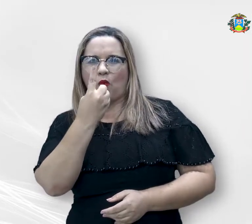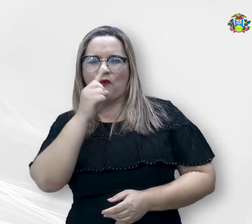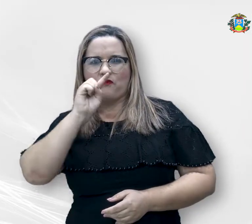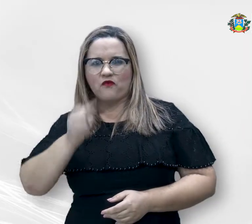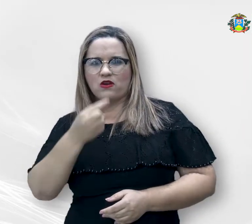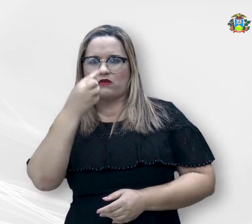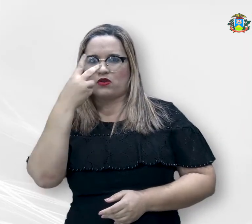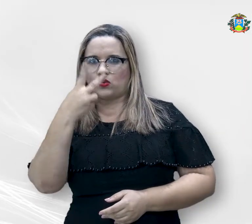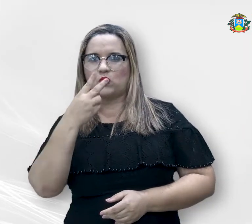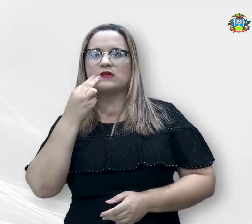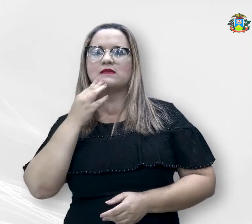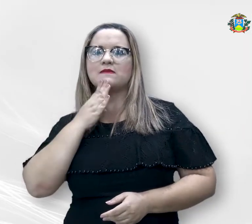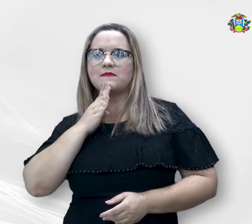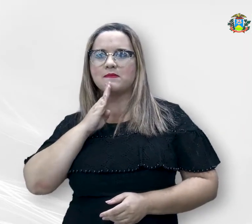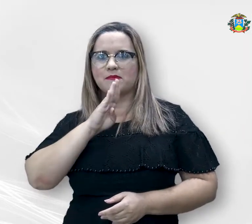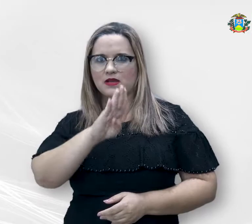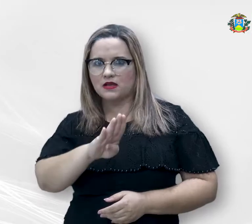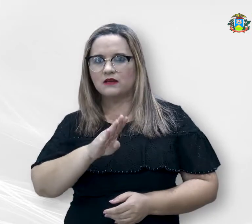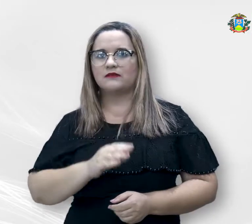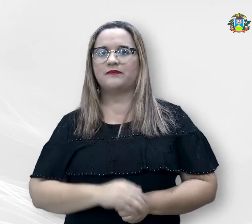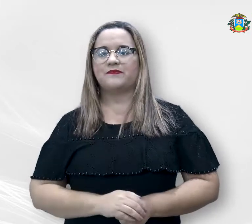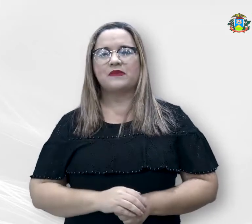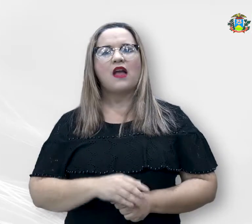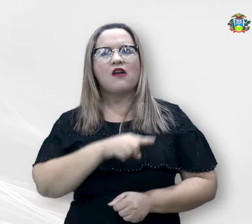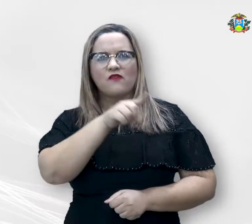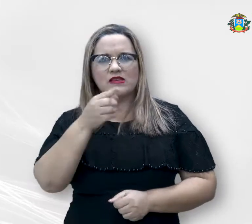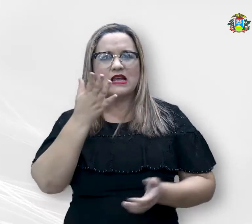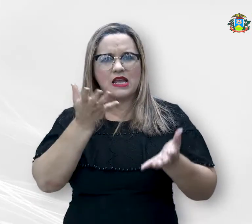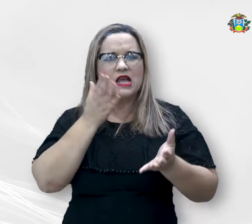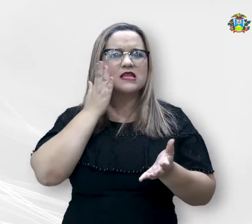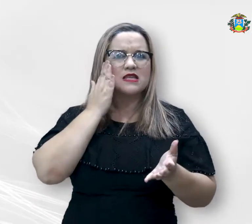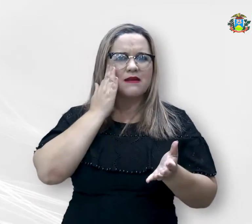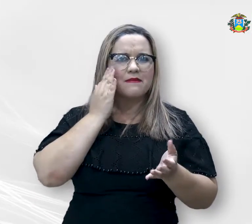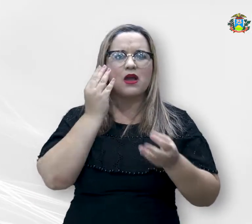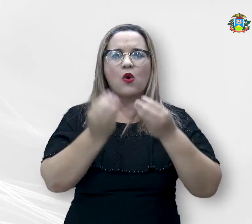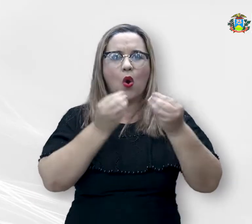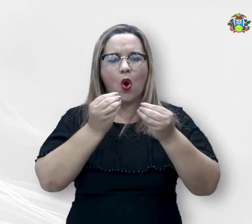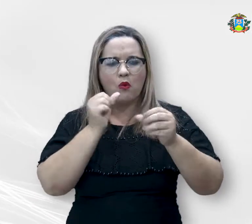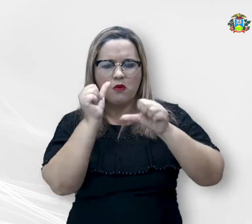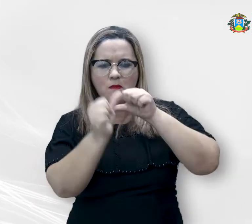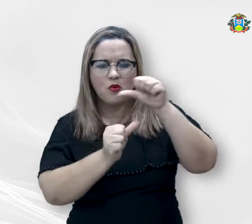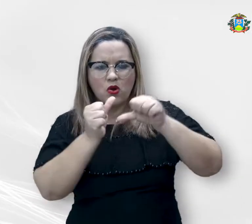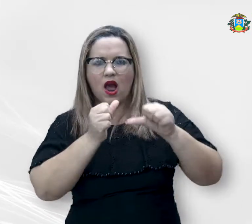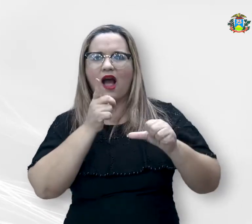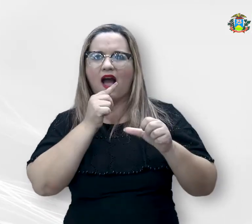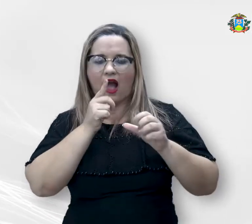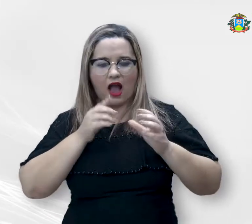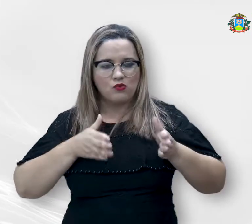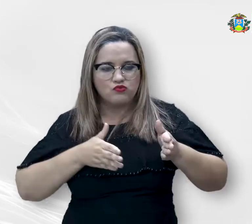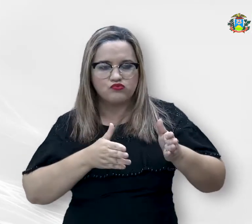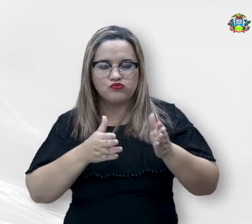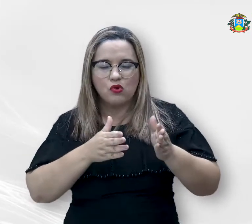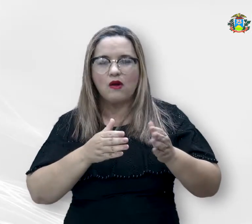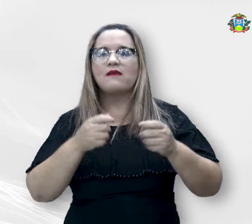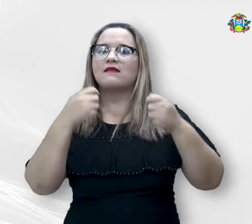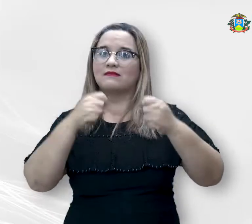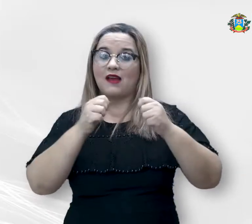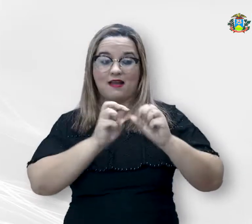Saiba o que já foi e o que vem sendo feito para melhorar os serviços de saneamento na capital. Assista ao vídeo através do link na